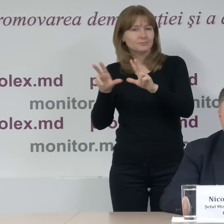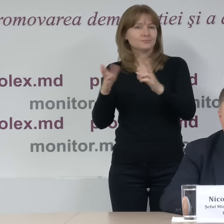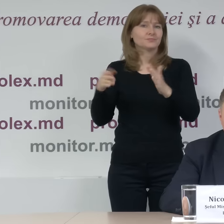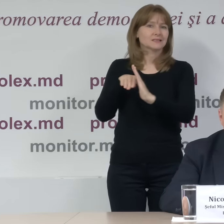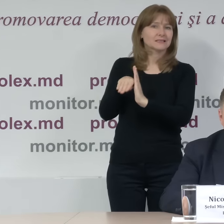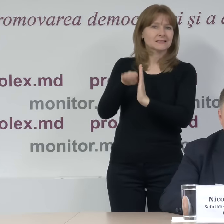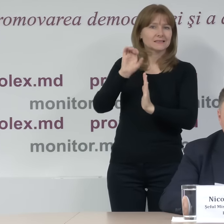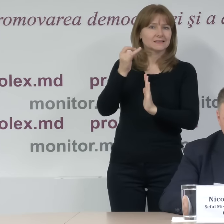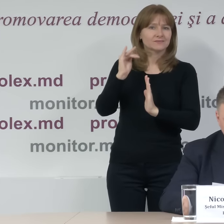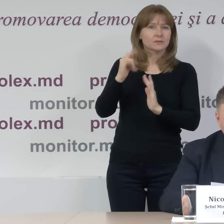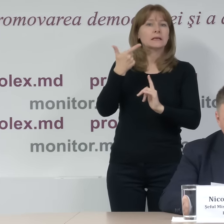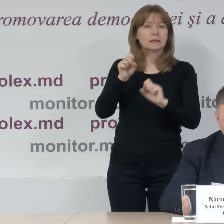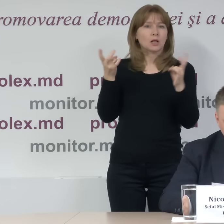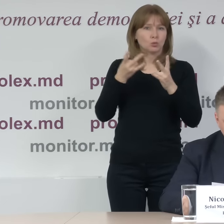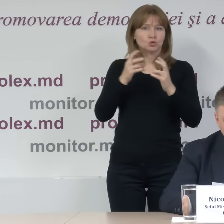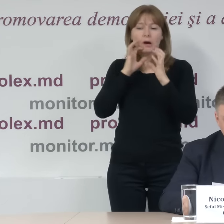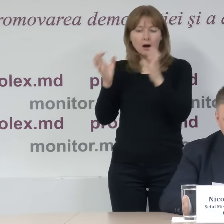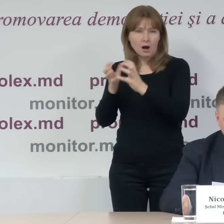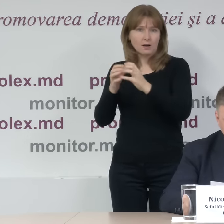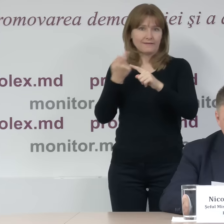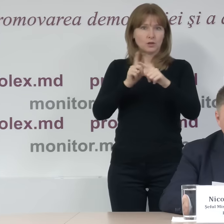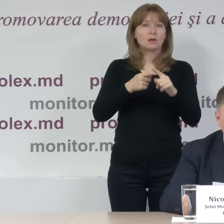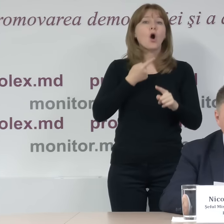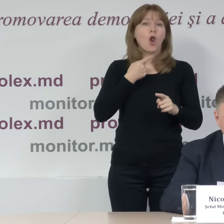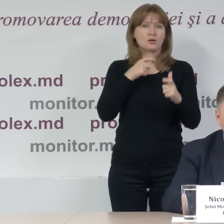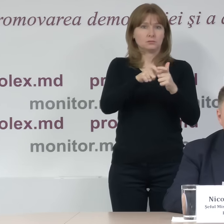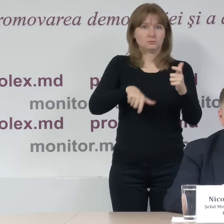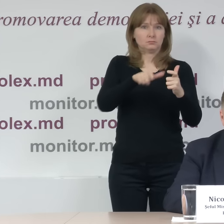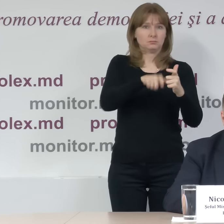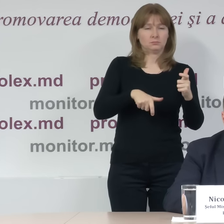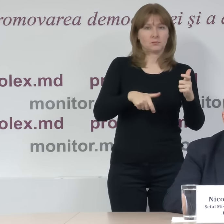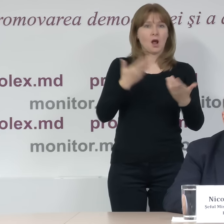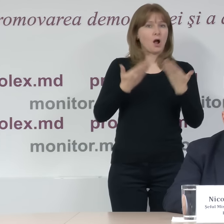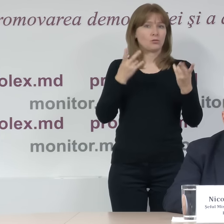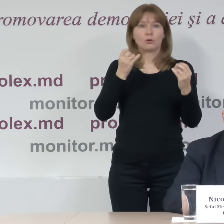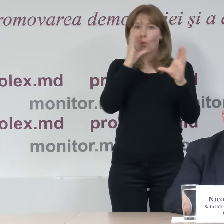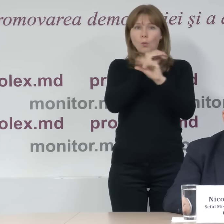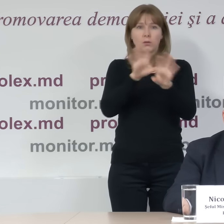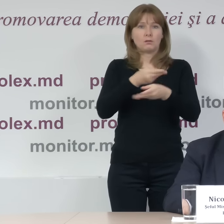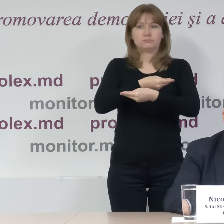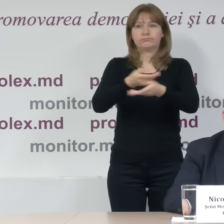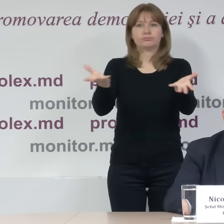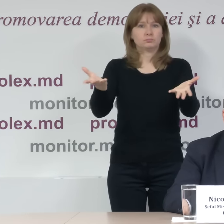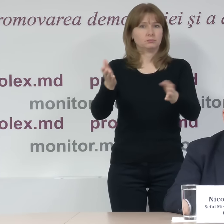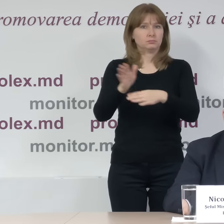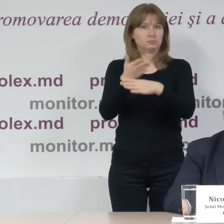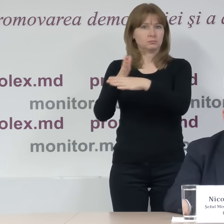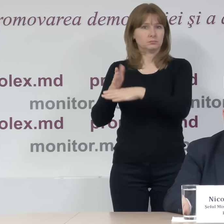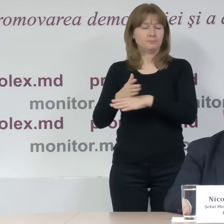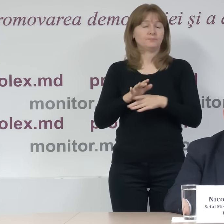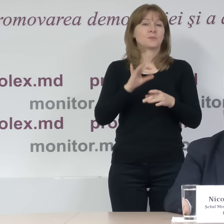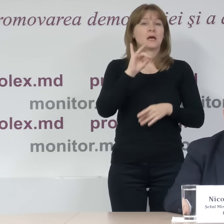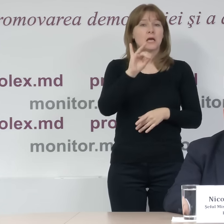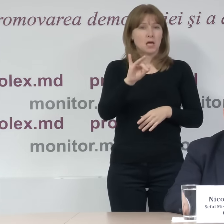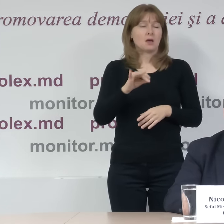safeluri în care să fie păstrate buletinele, care nu sunt repartizate încă. Întreruperea pe parcursul